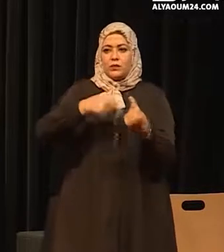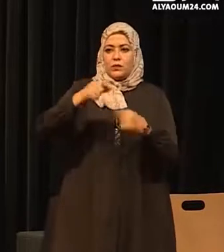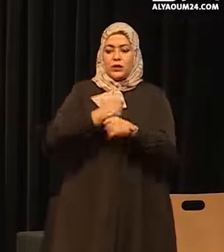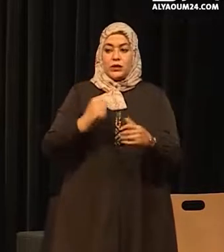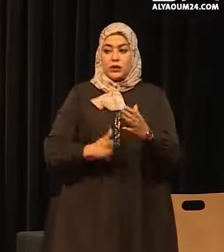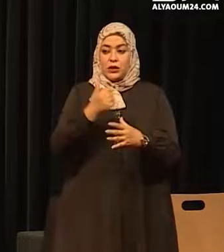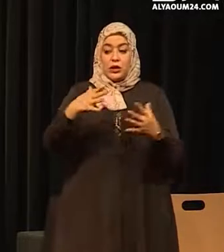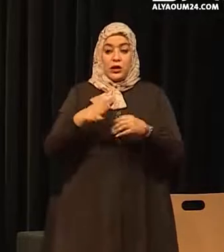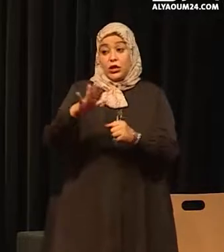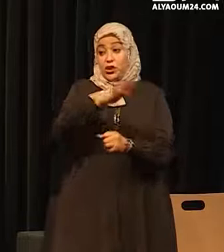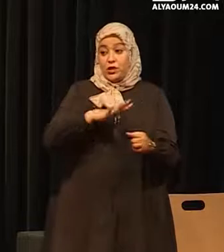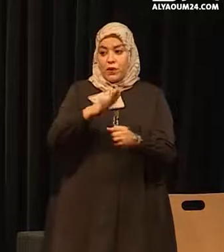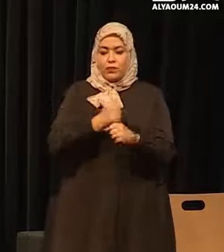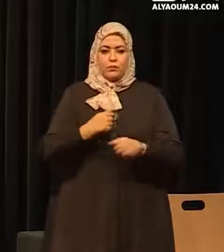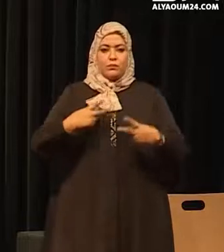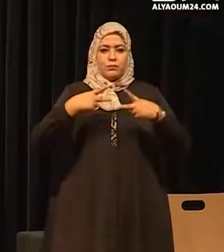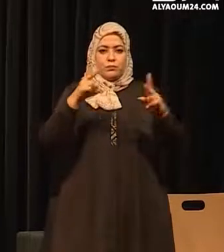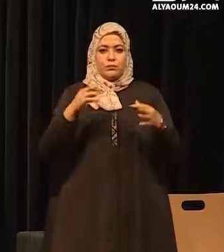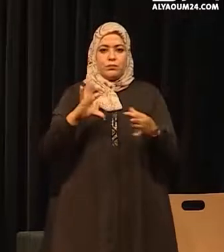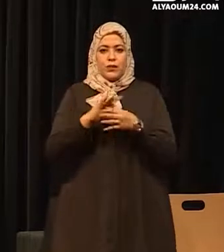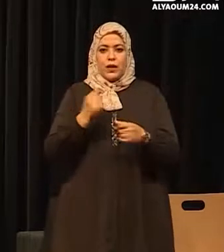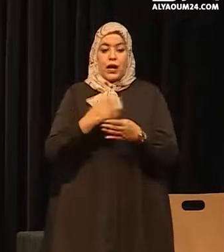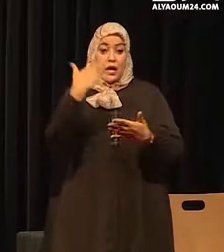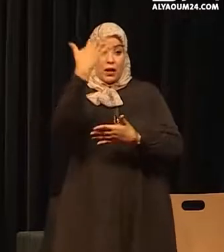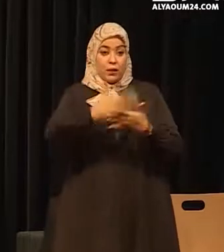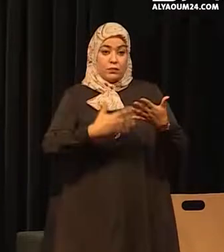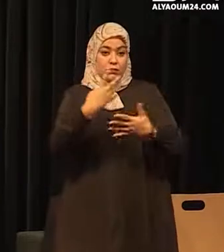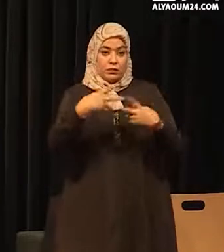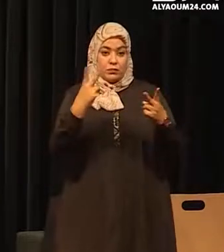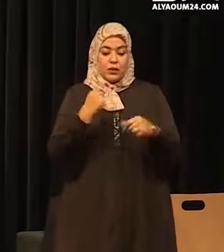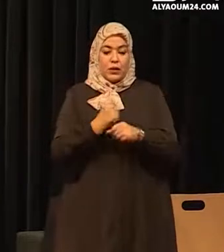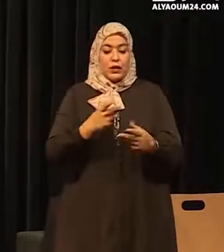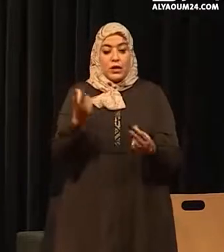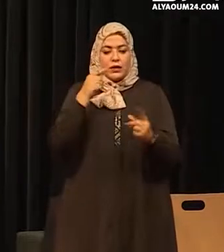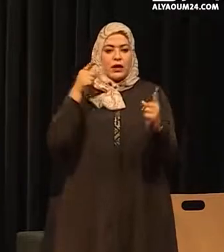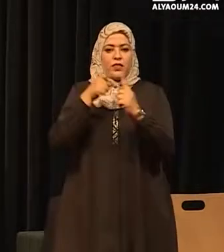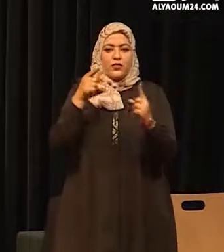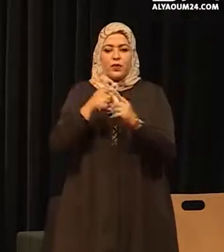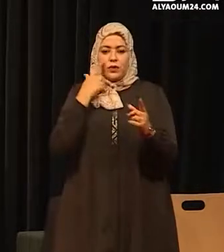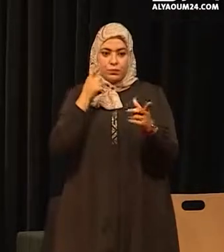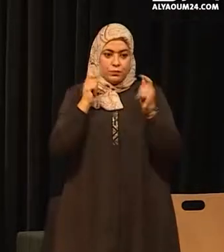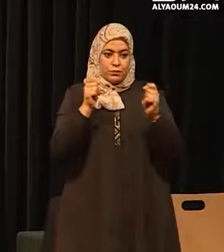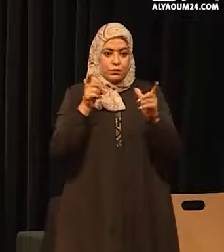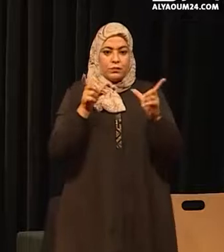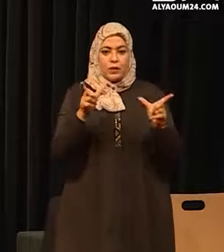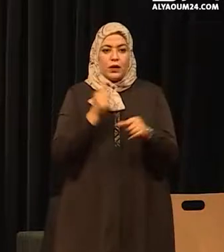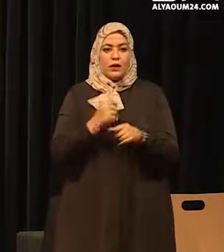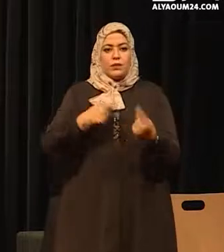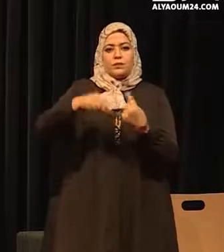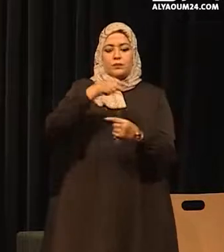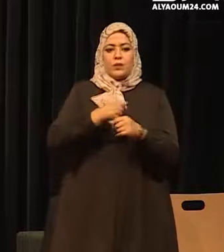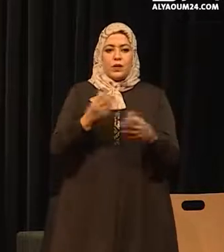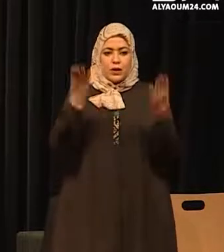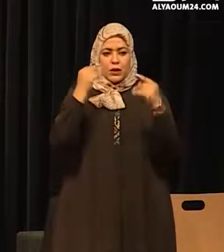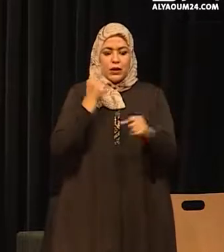التدخل الاجتماعي من خلال جعل الرقمنا وتحسين الاستهداف والتتبع واليقدر الاجتماعي